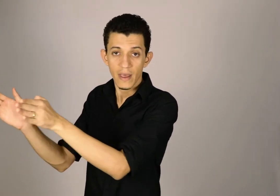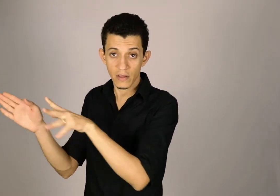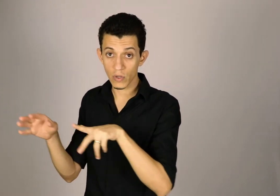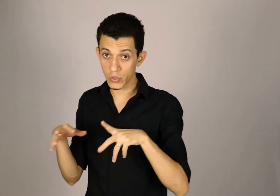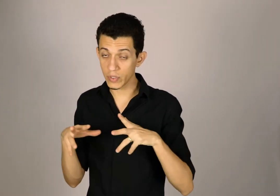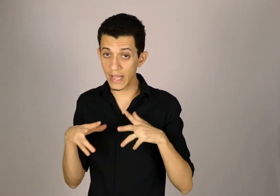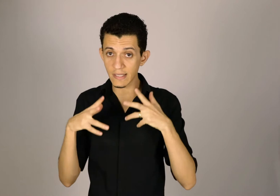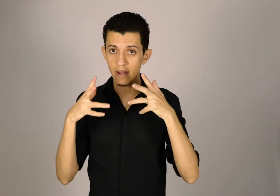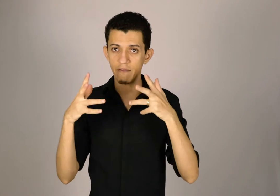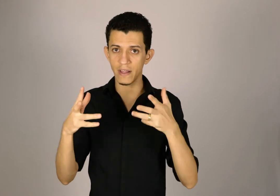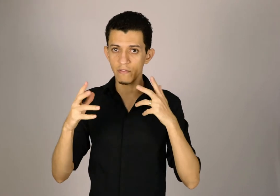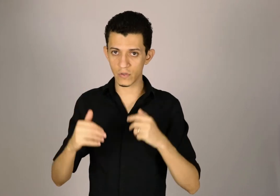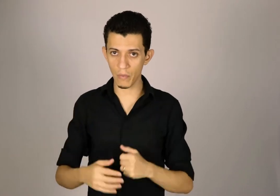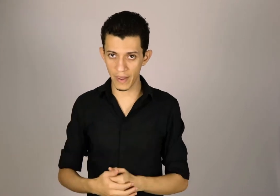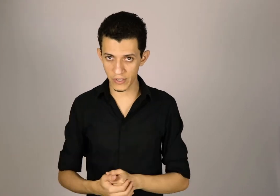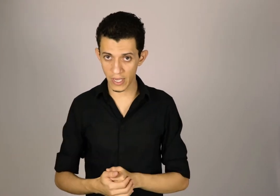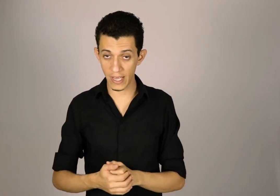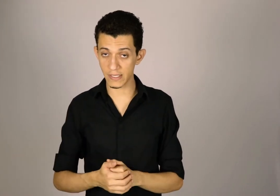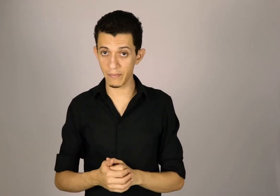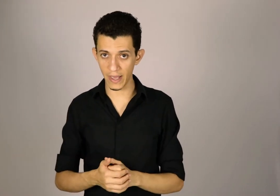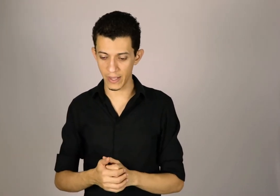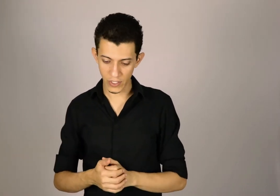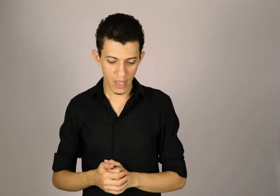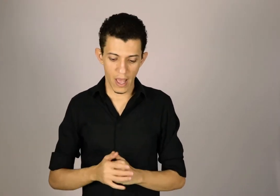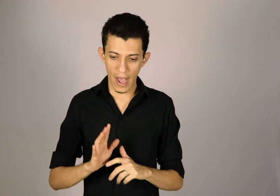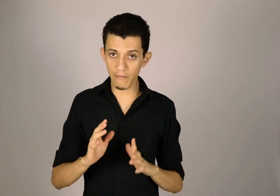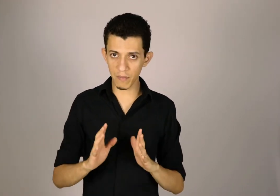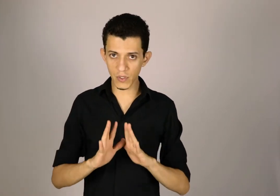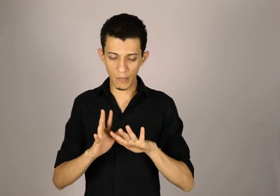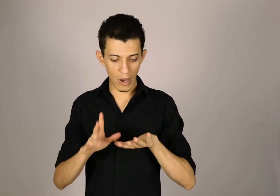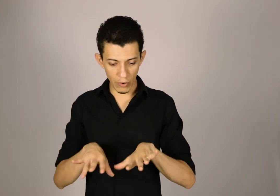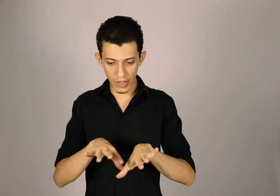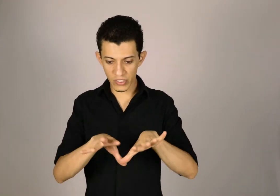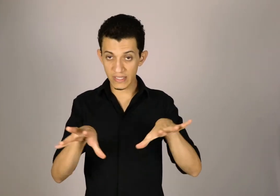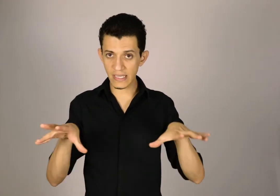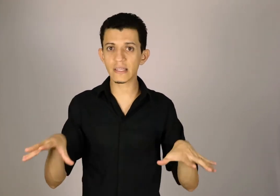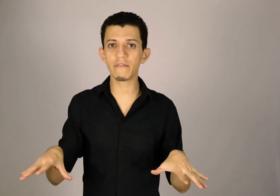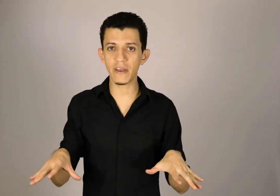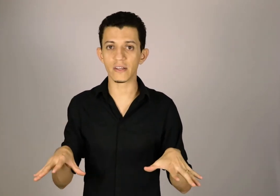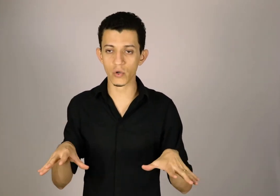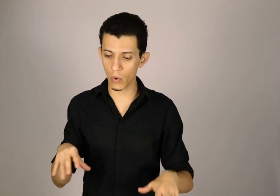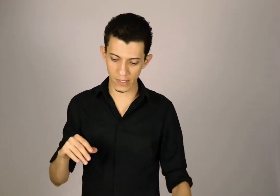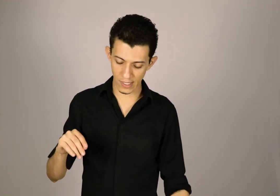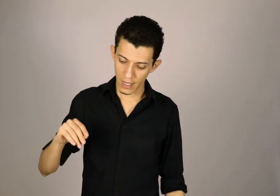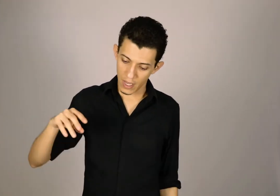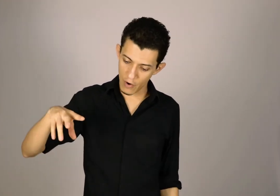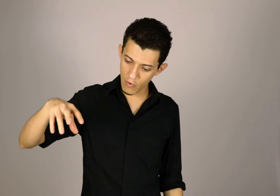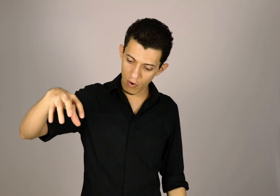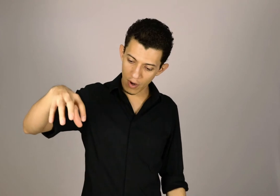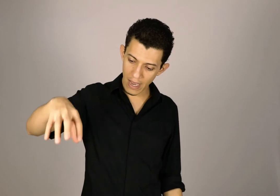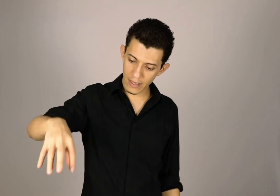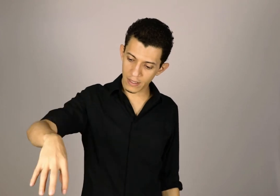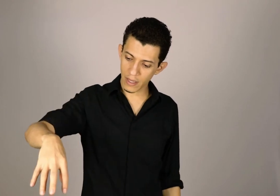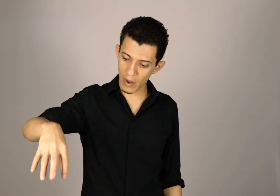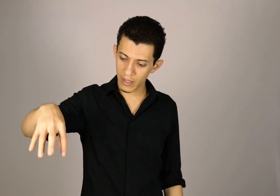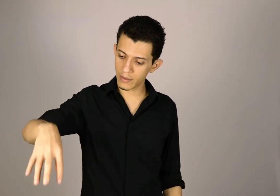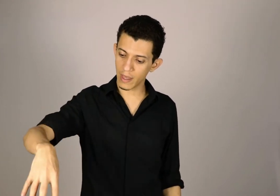Então eu estou descrevendo visualmente esse ambiente. Aí vamos supor, agora que eu já descrevi as ruas, eu vou colocar aqui, então, aqui tem